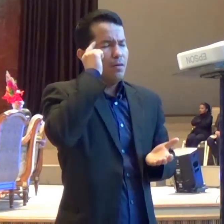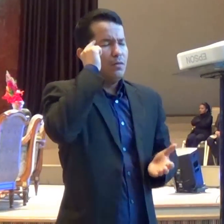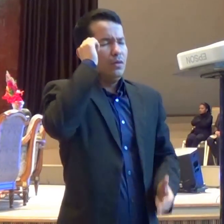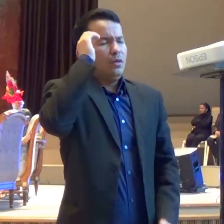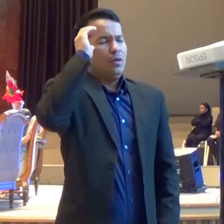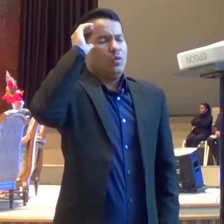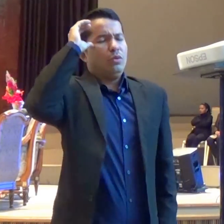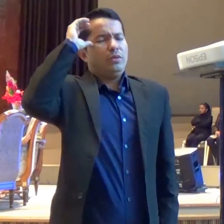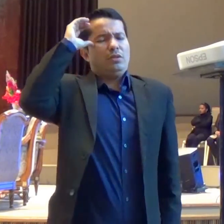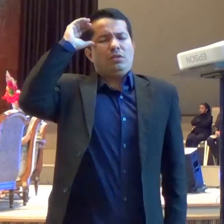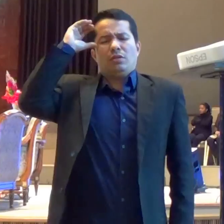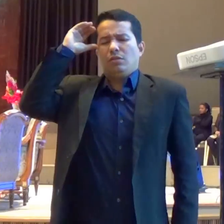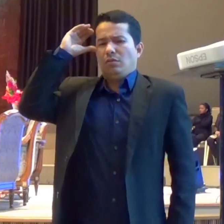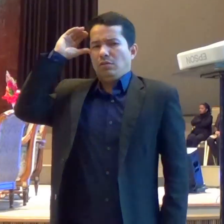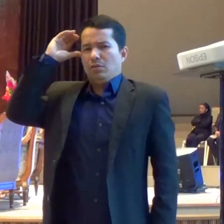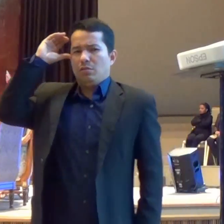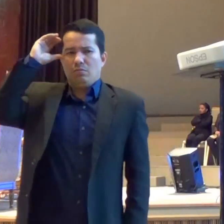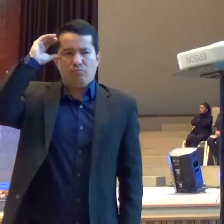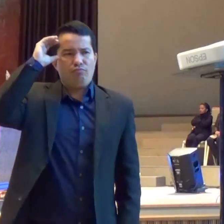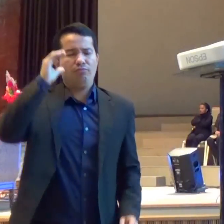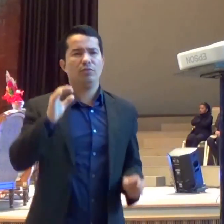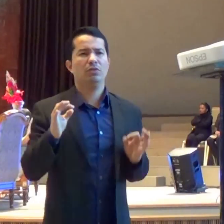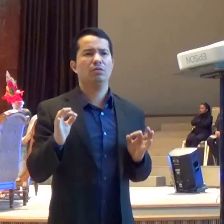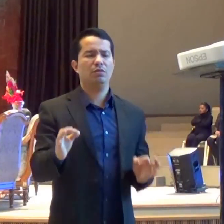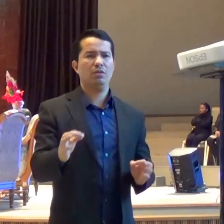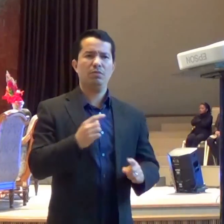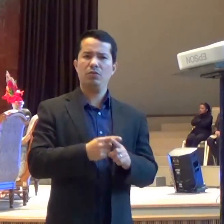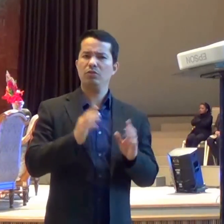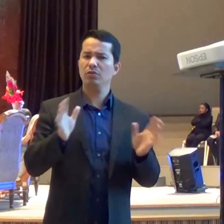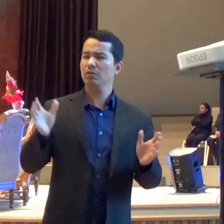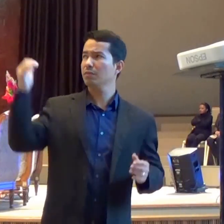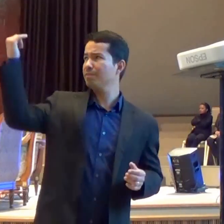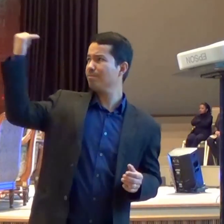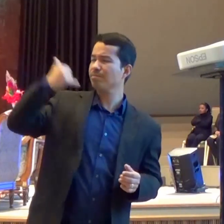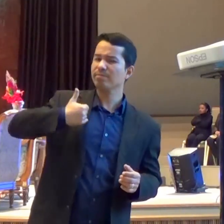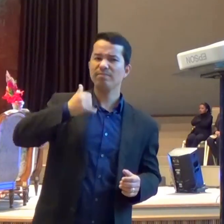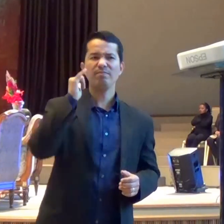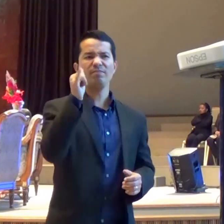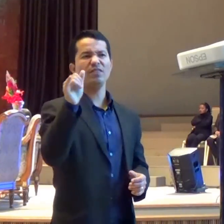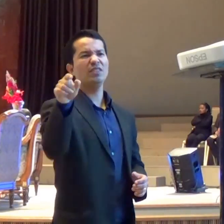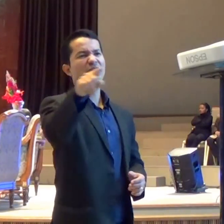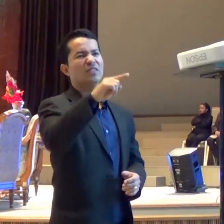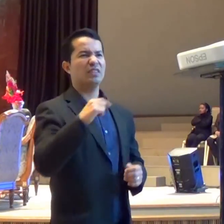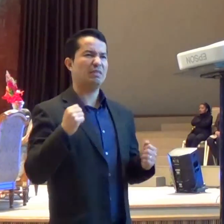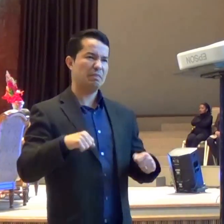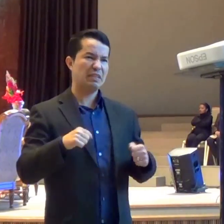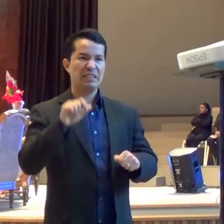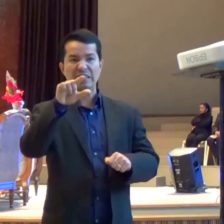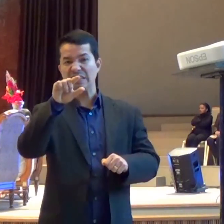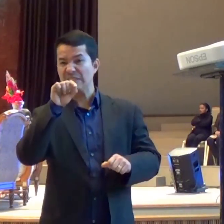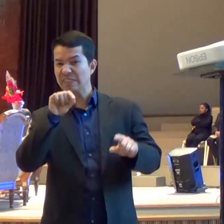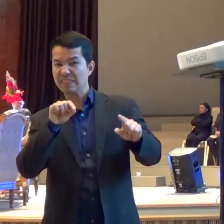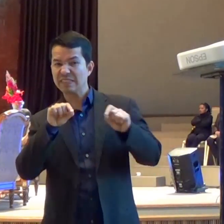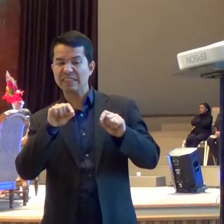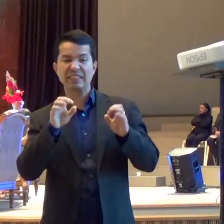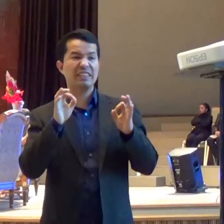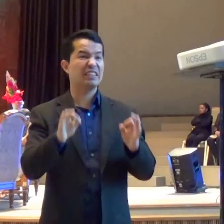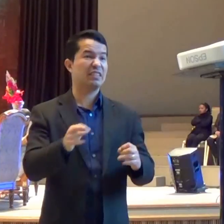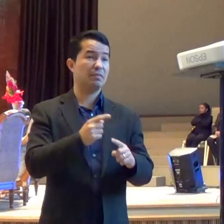O que o Espírito Está falando Conosco E tomando As decisões Que ele Pede Que a gente